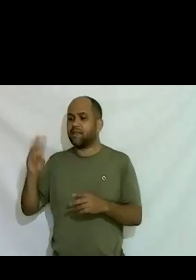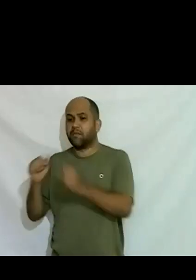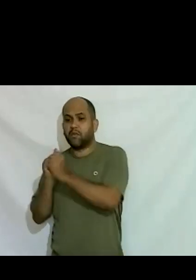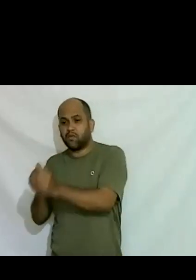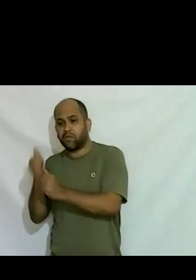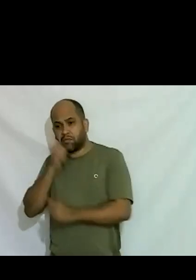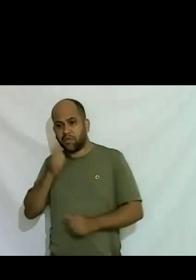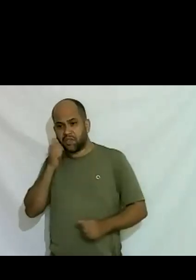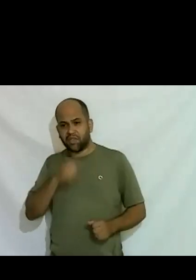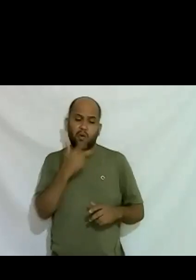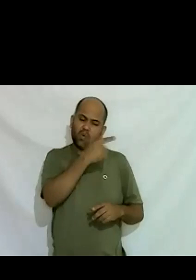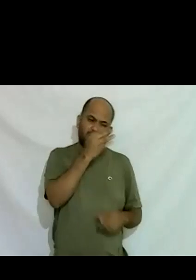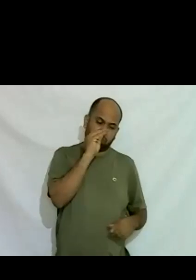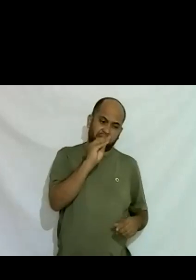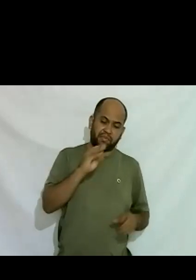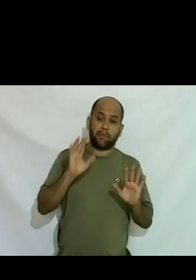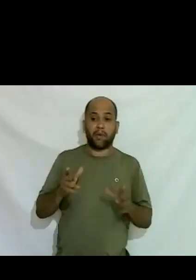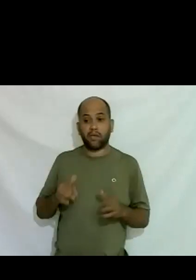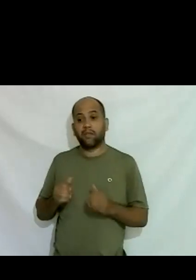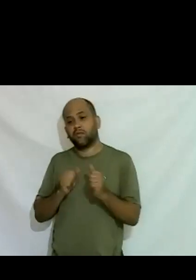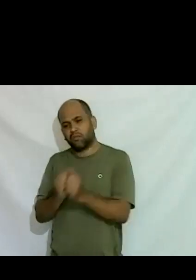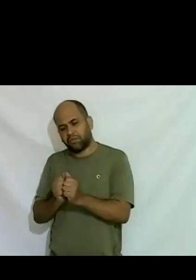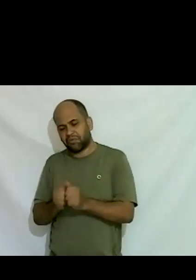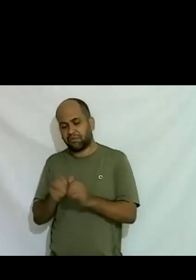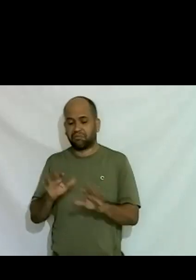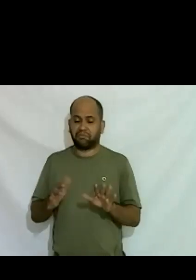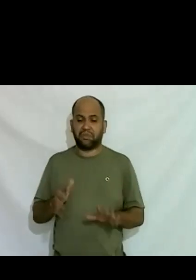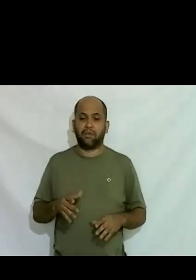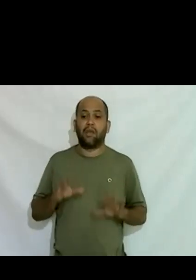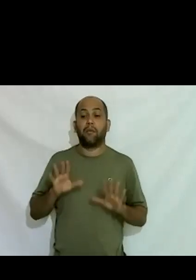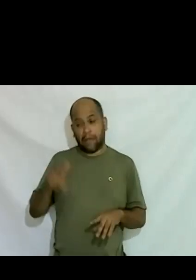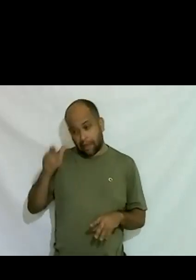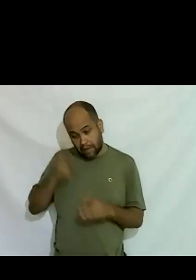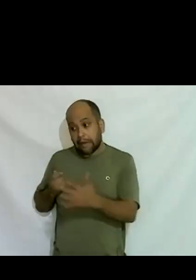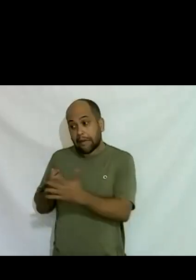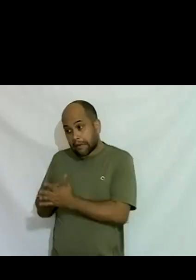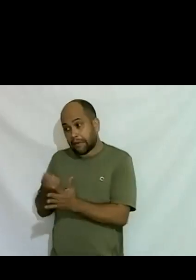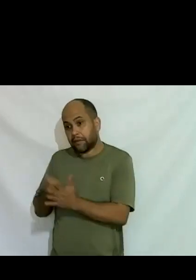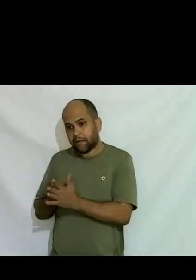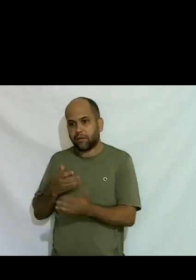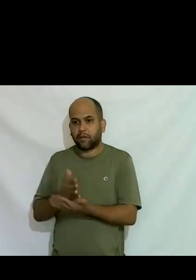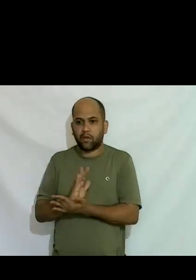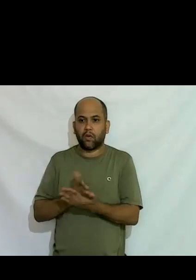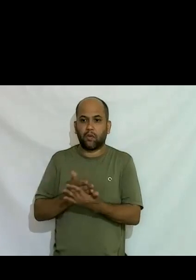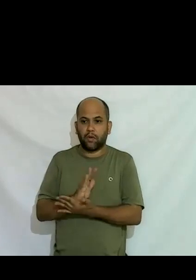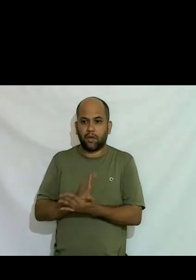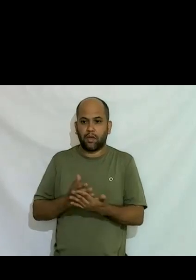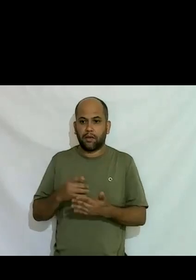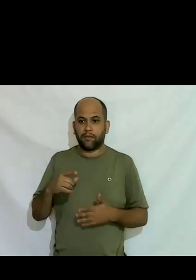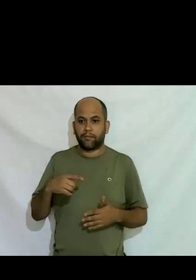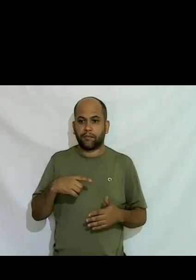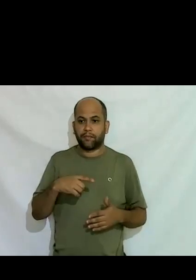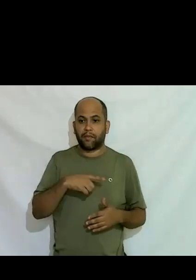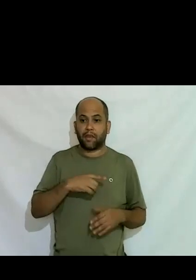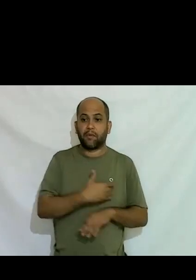não ligaram muito mas foram juntos ali mas não estavam muito mas ele ficava incomodado com aquilo e com o tempo a